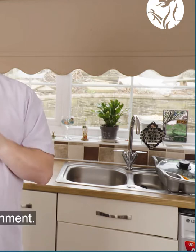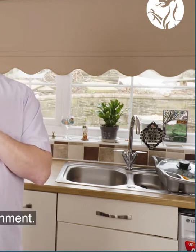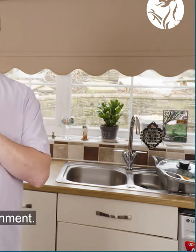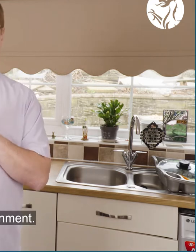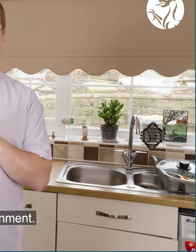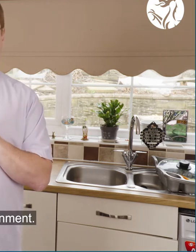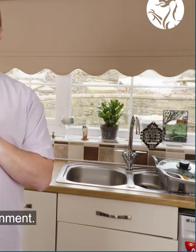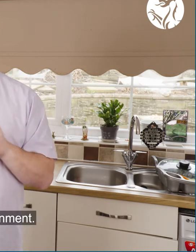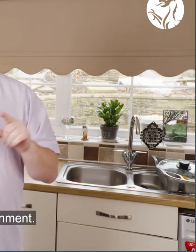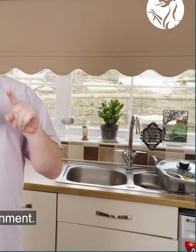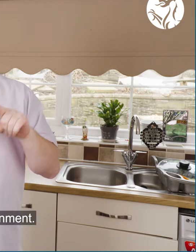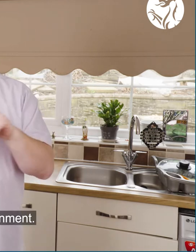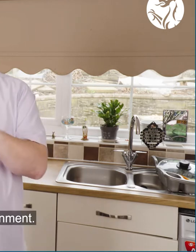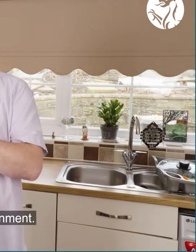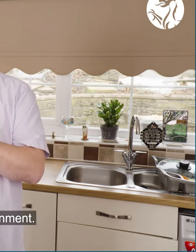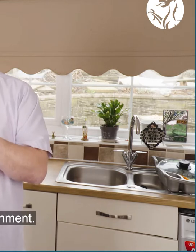Cymru.